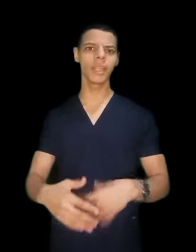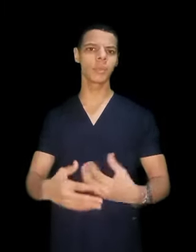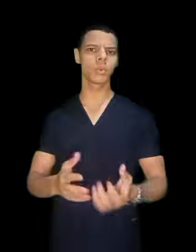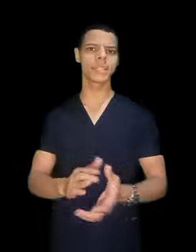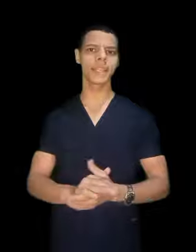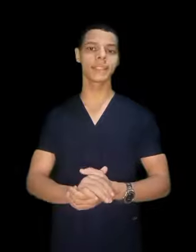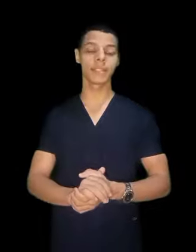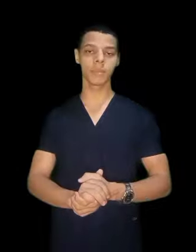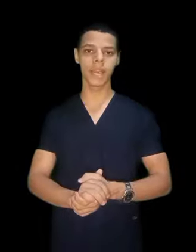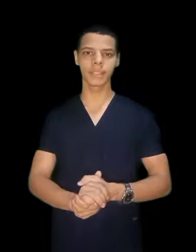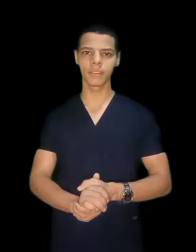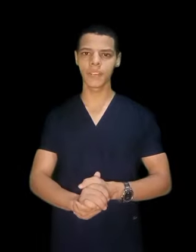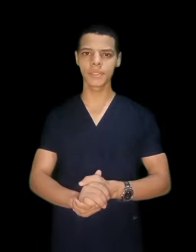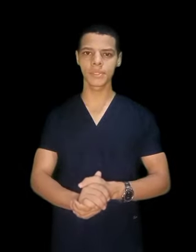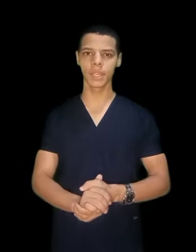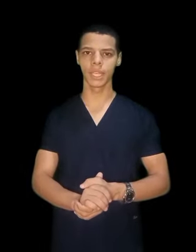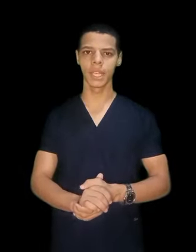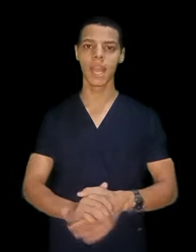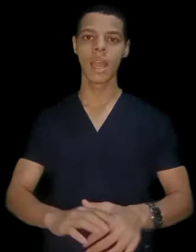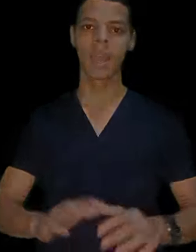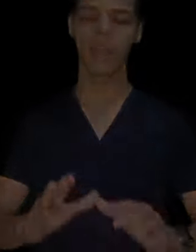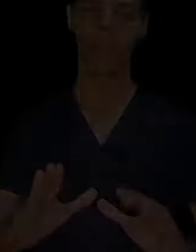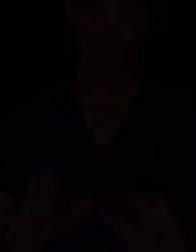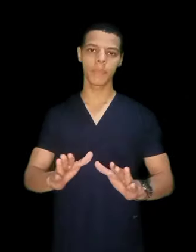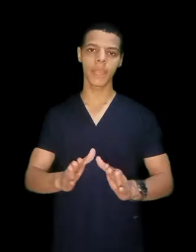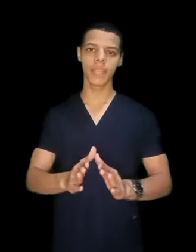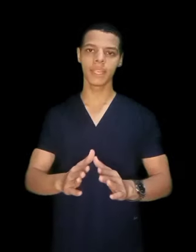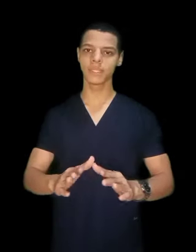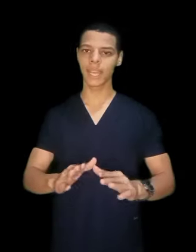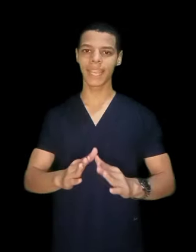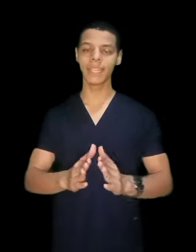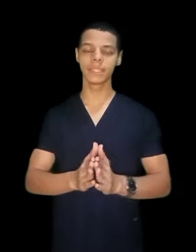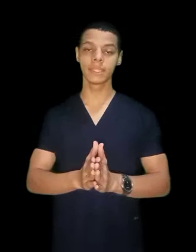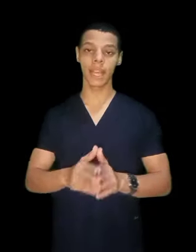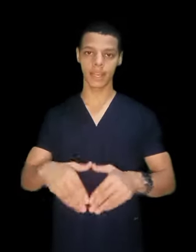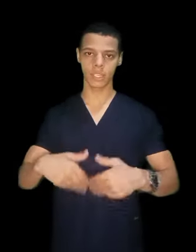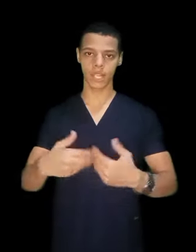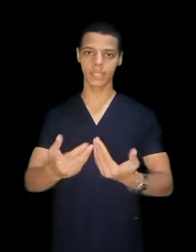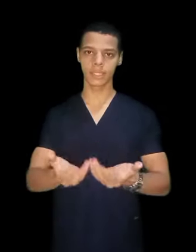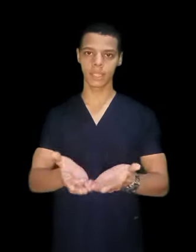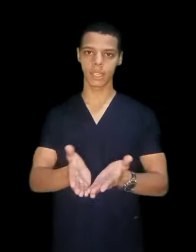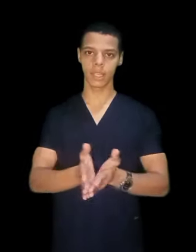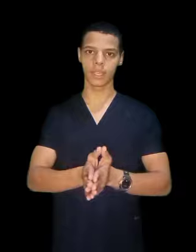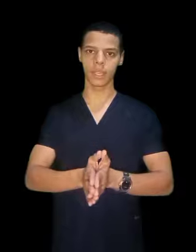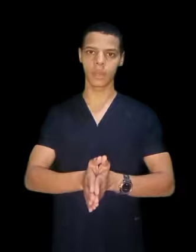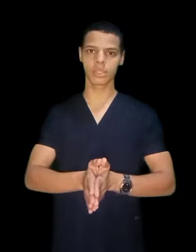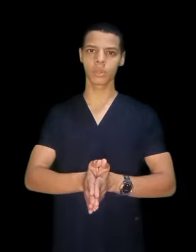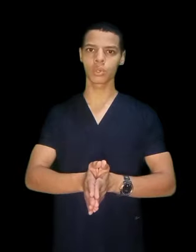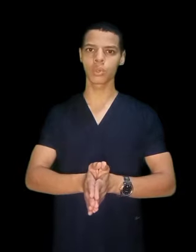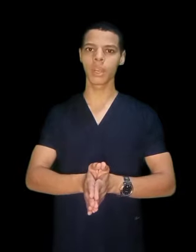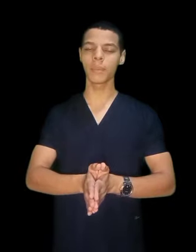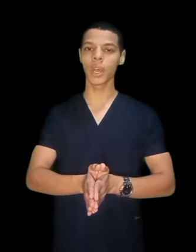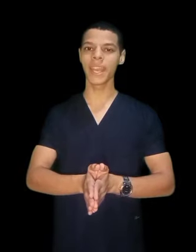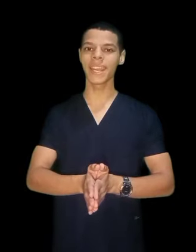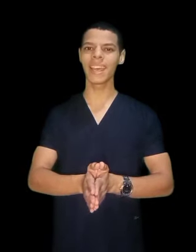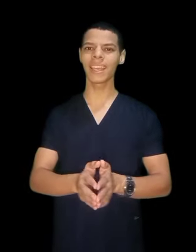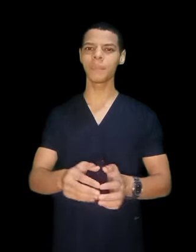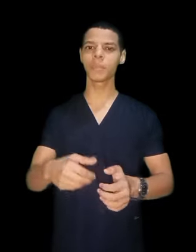ومميزات المعهد الفني الصحي مبدئيا أكيد علشان عايزين يخش كلية معينة أكيد